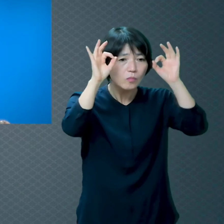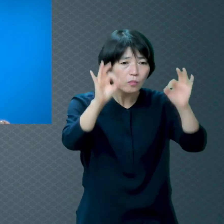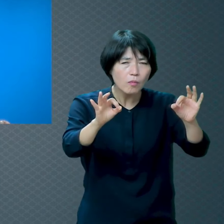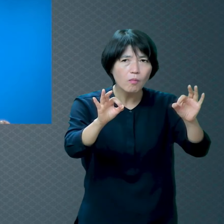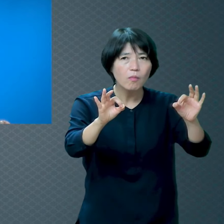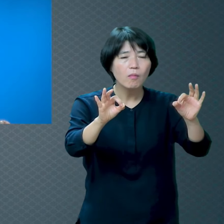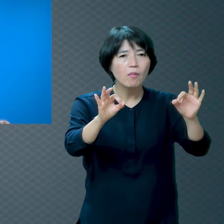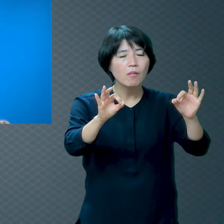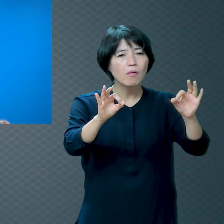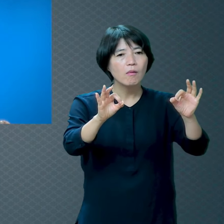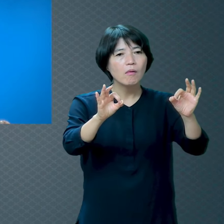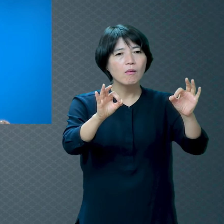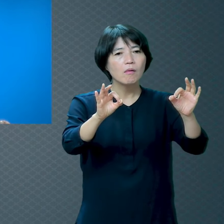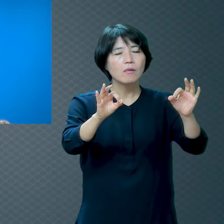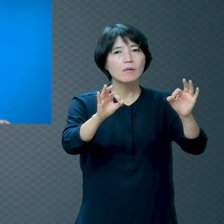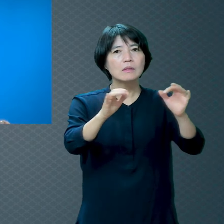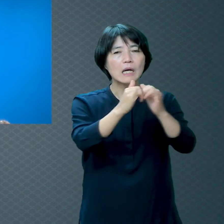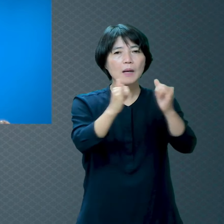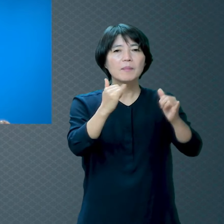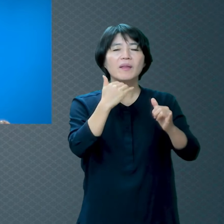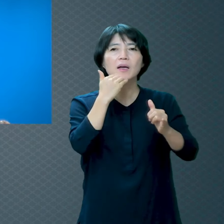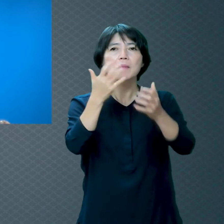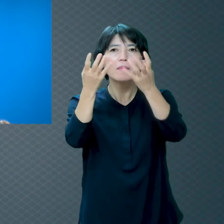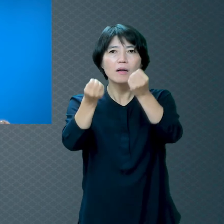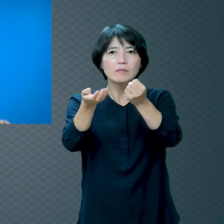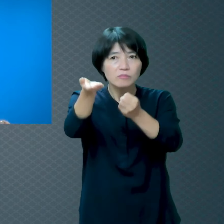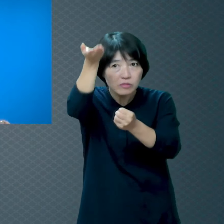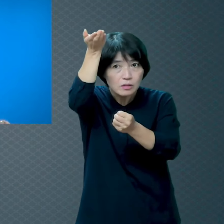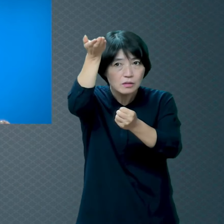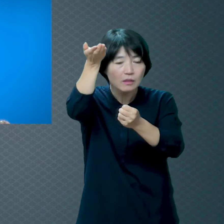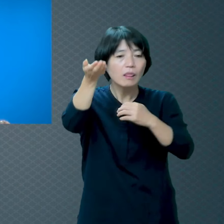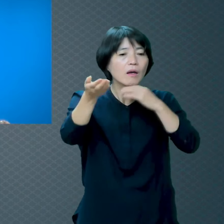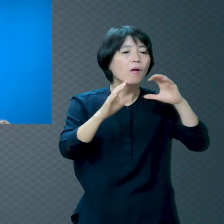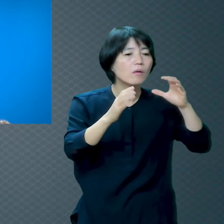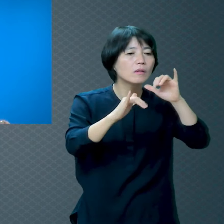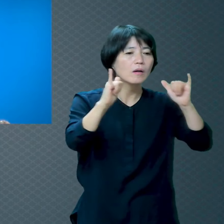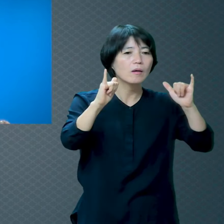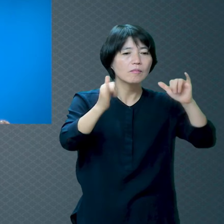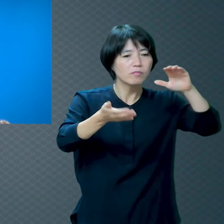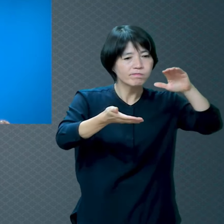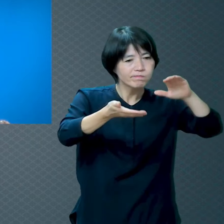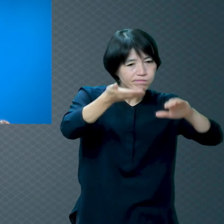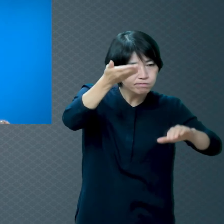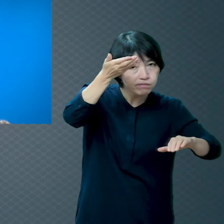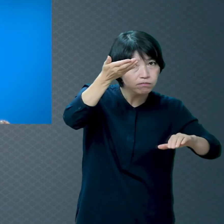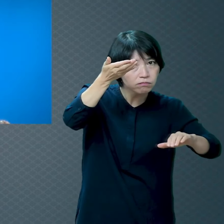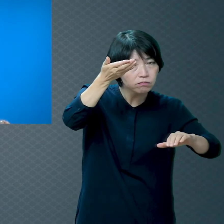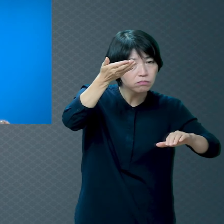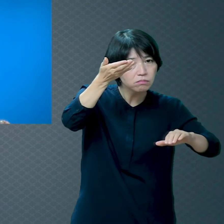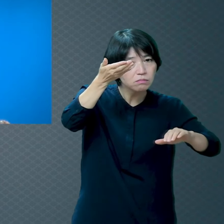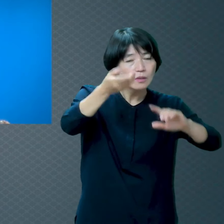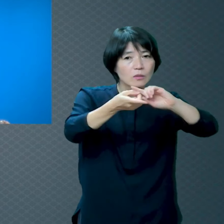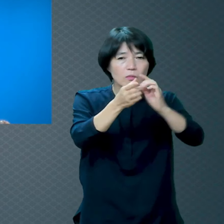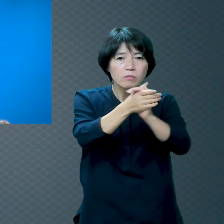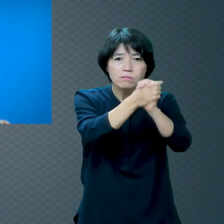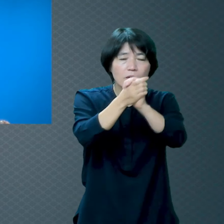직장 다니면 직장의 직장 동료들끼리 어떻게 마음이 하나가 됩니까?